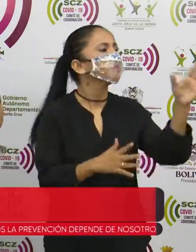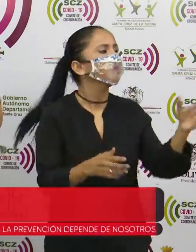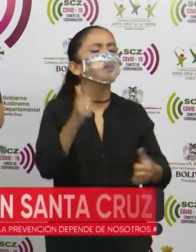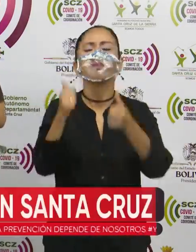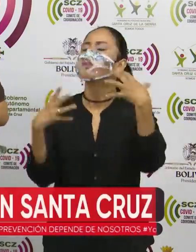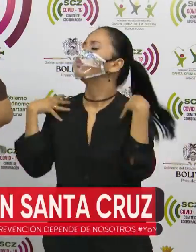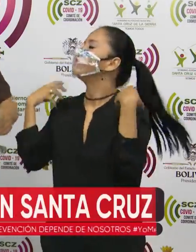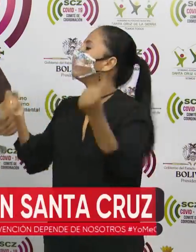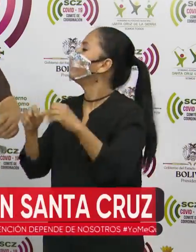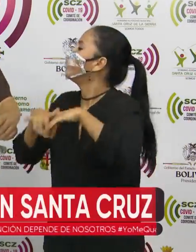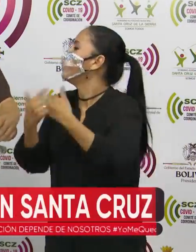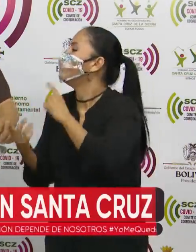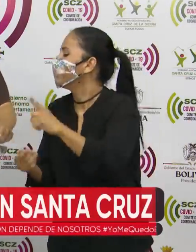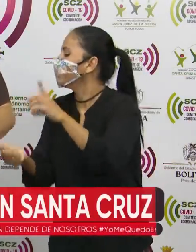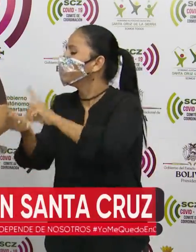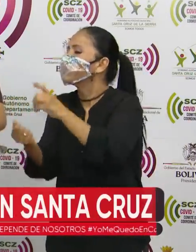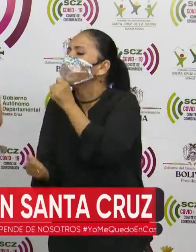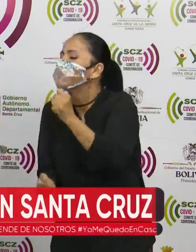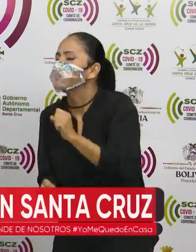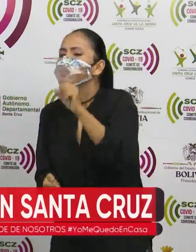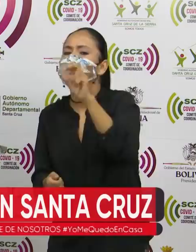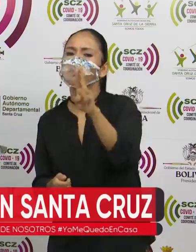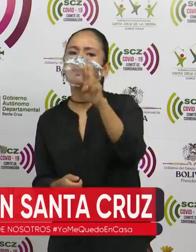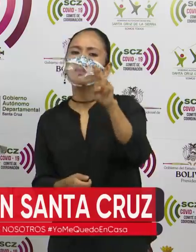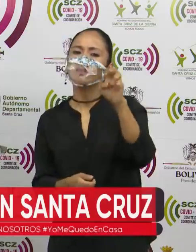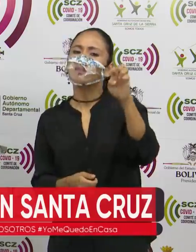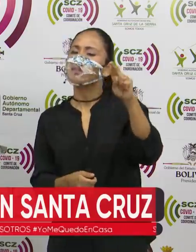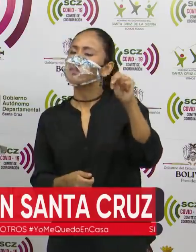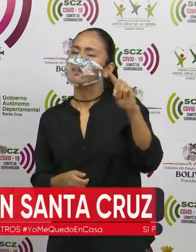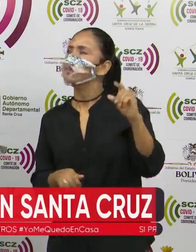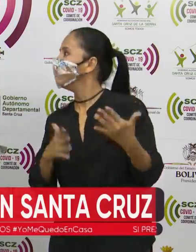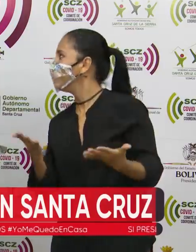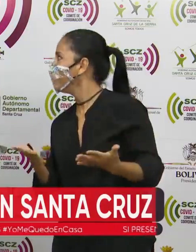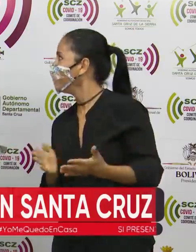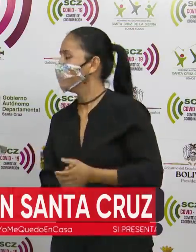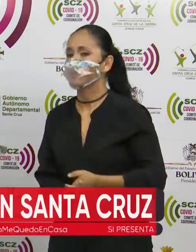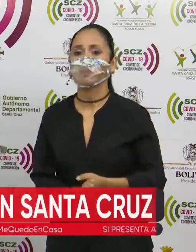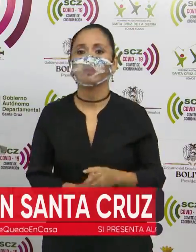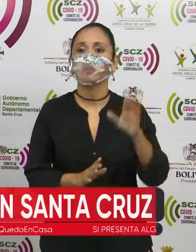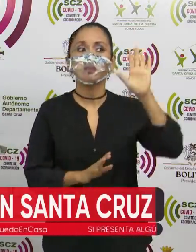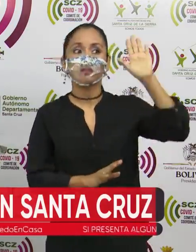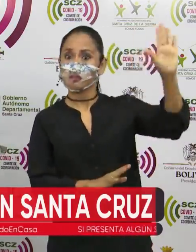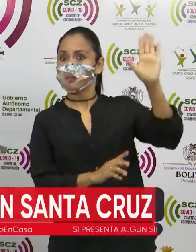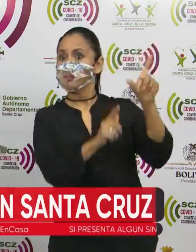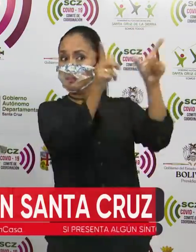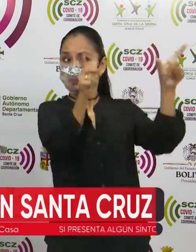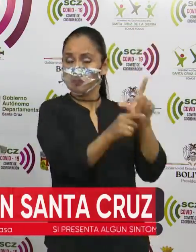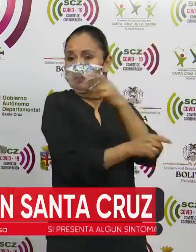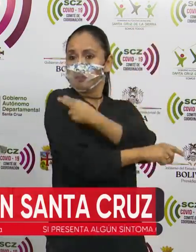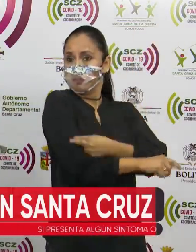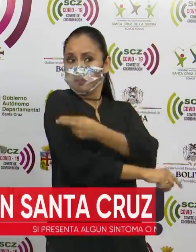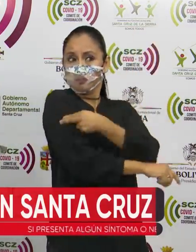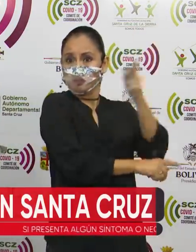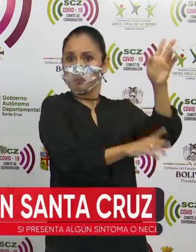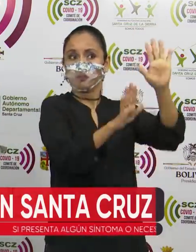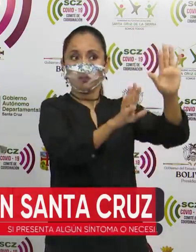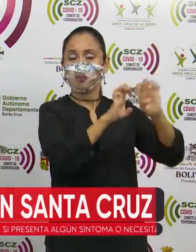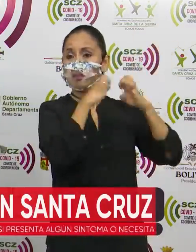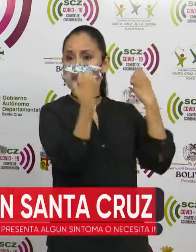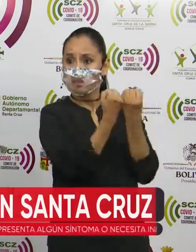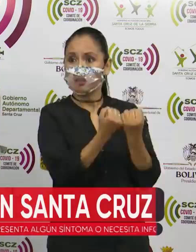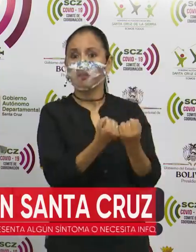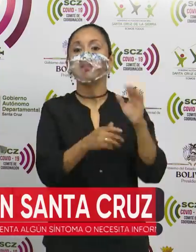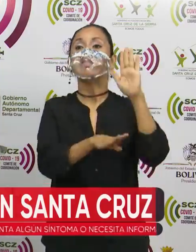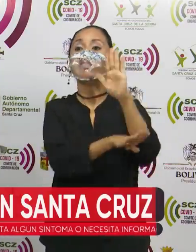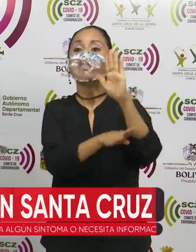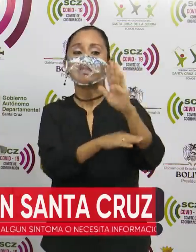Urenda, ¿cuál es el informe que se tiene para esta jornada? El establecimiento de salud donde se encuentra el cuerpo médico nos reportaron en